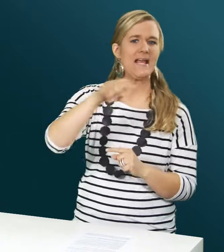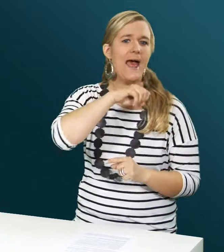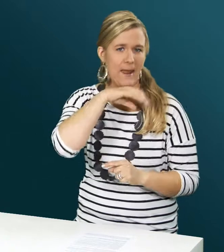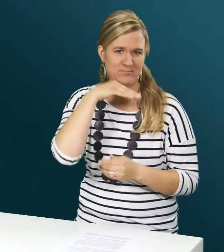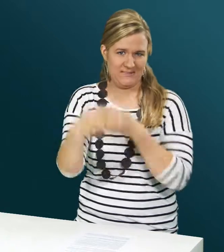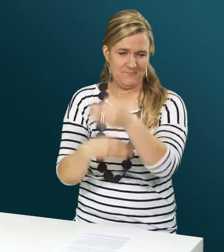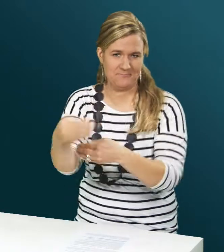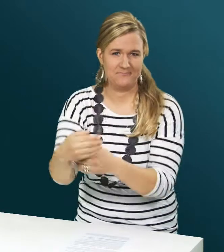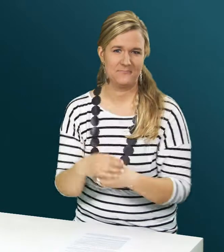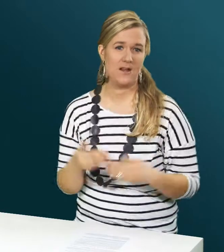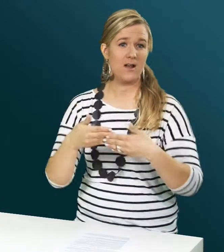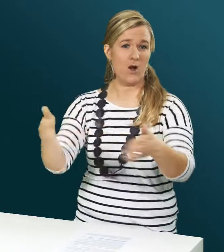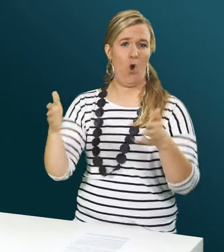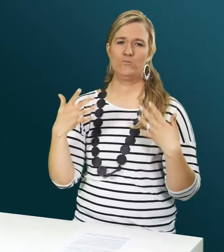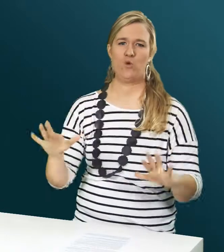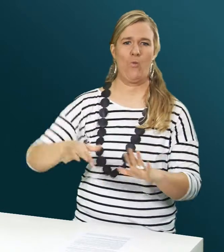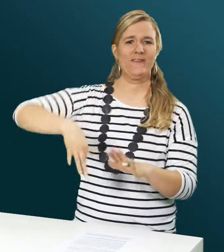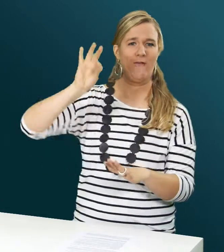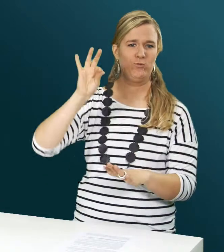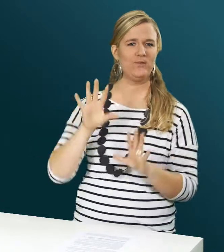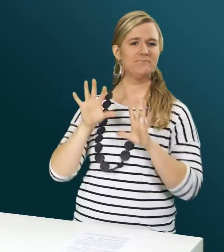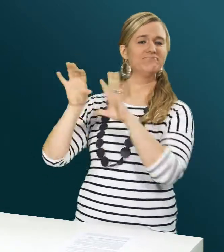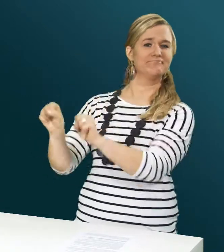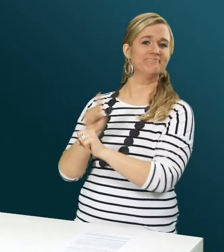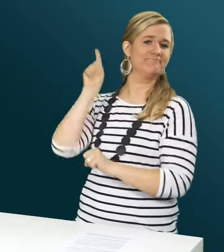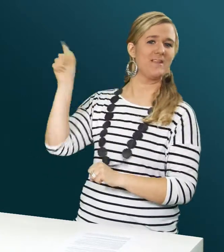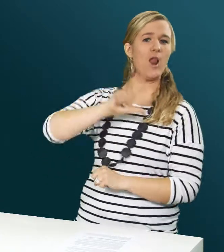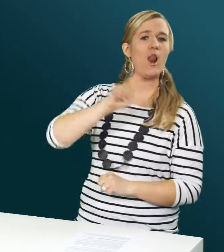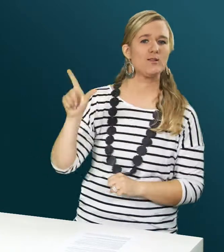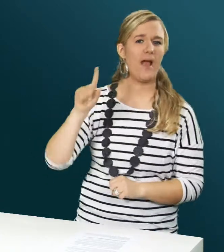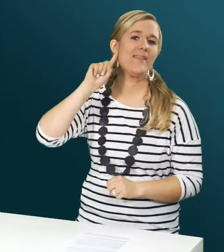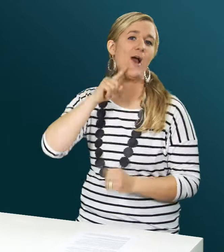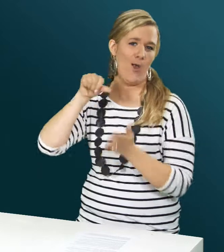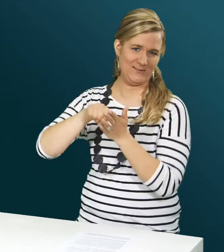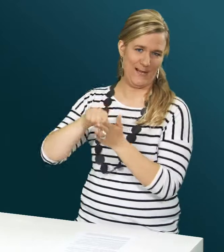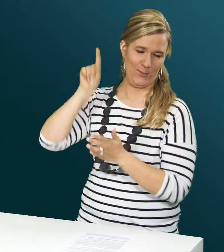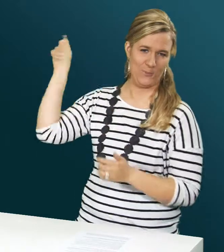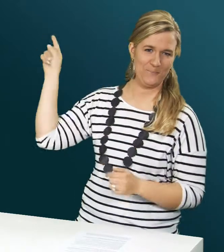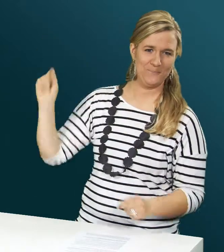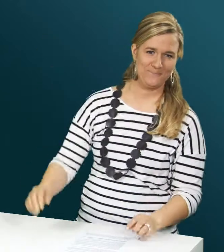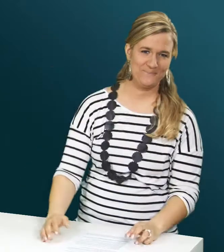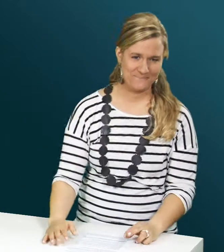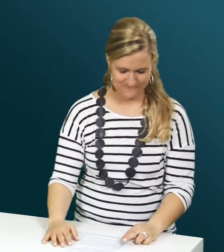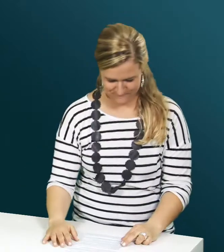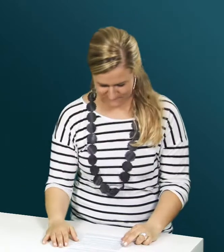In der Westschweiz beginnt das Angebot ab Herbst. Im Gehörlosenzentrum Lausanne wurde schon ein Raum gefunden.